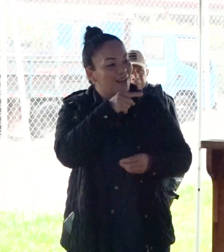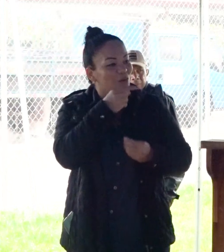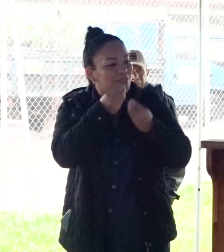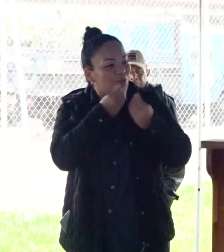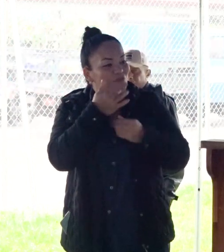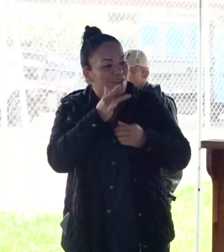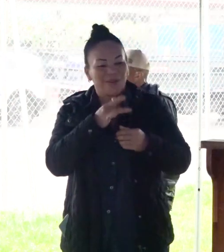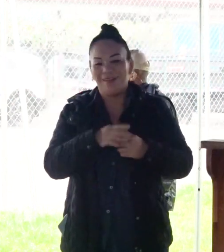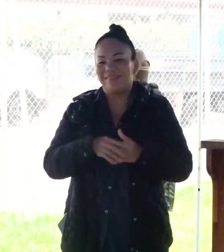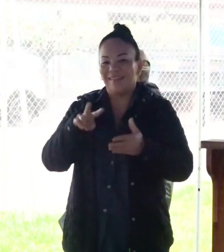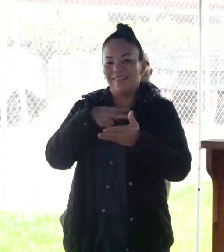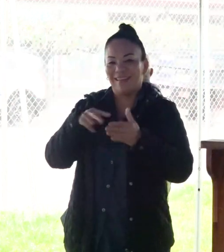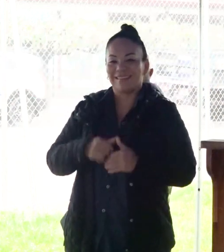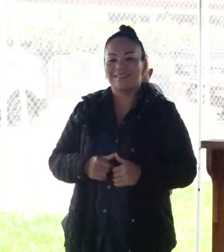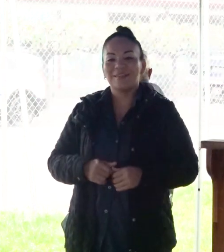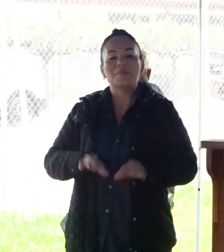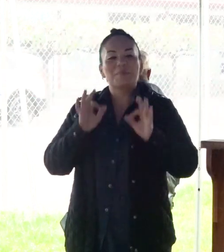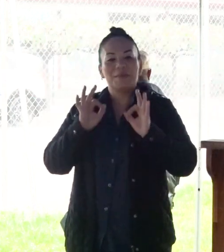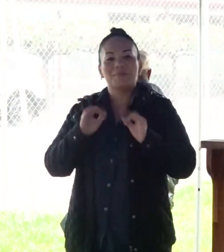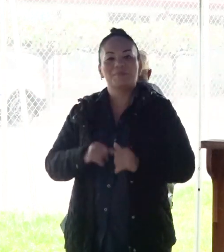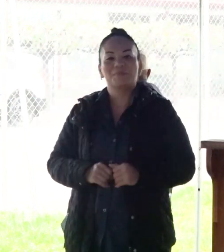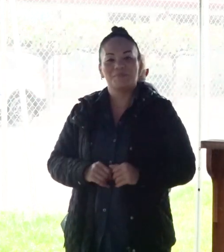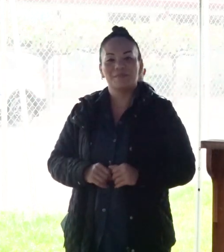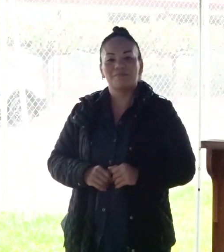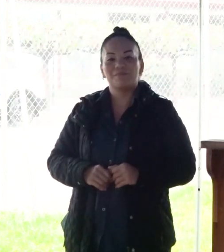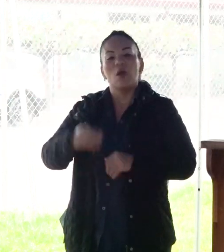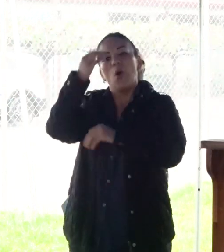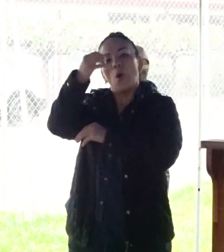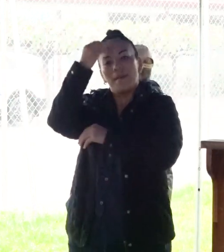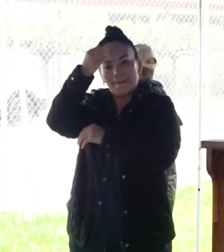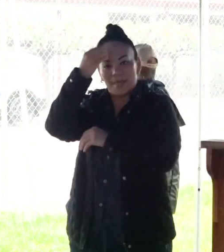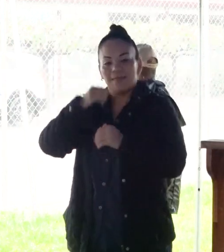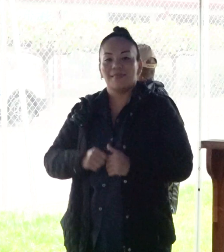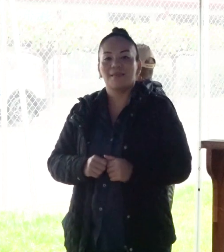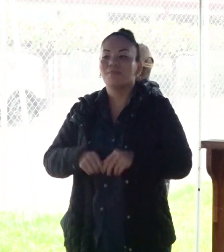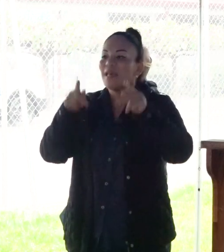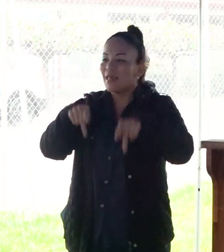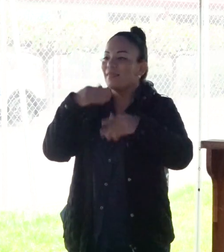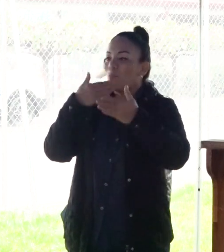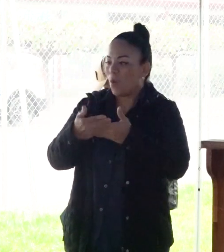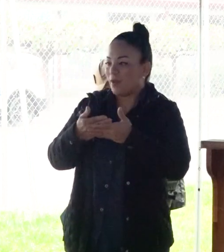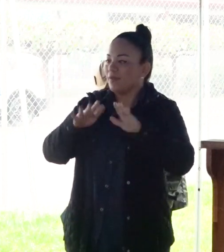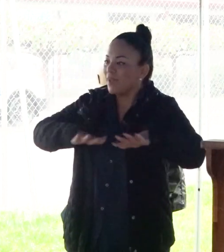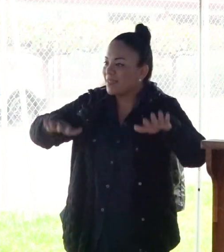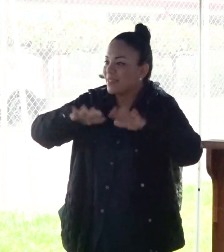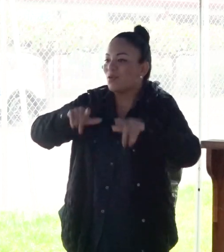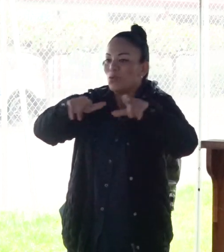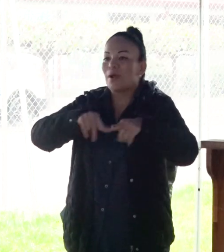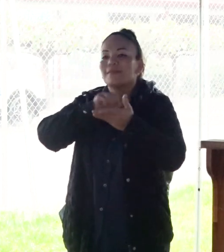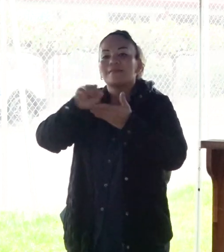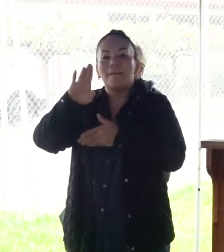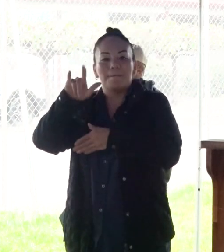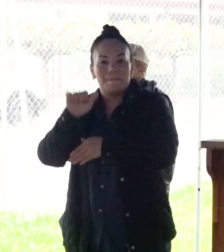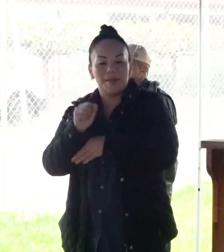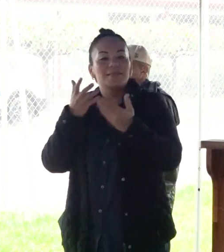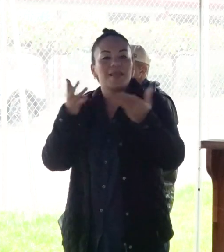Veanlo. Bueno, es obvio, gente buena de San Blas. Que